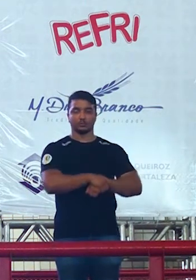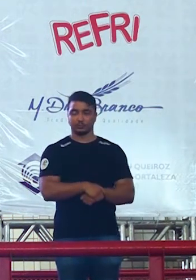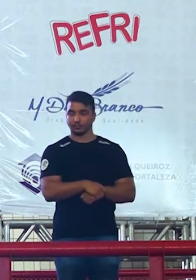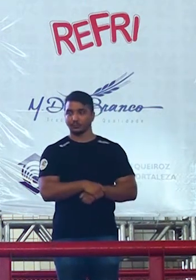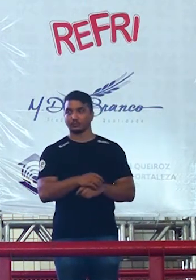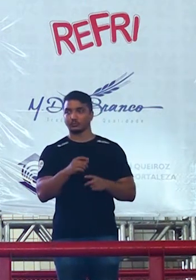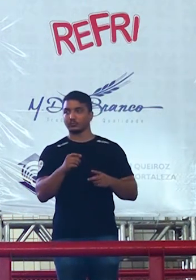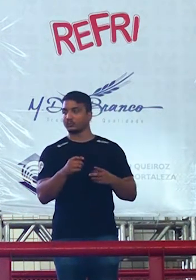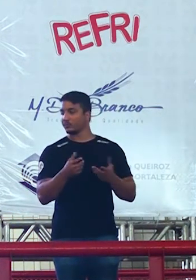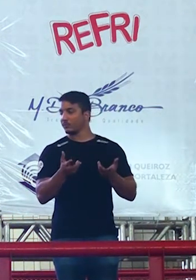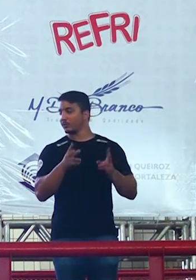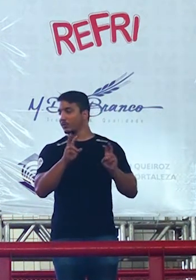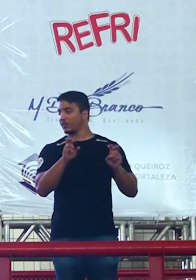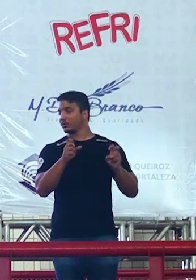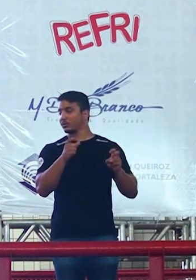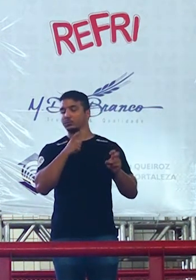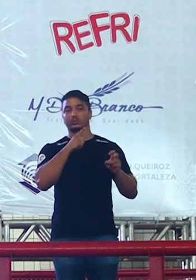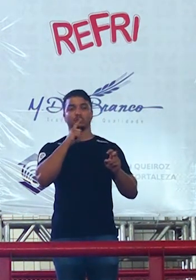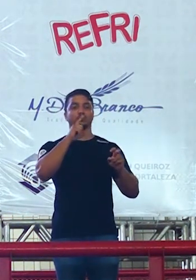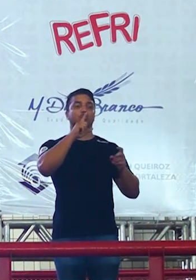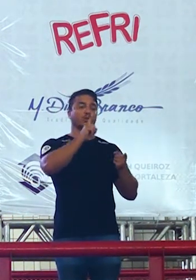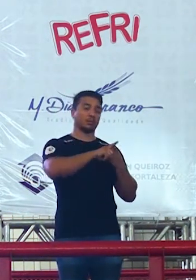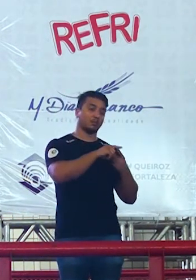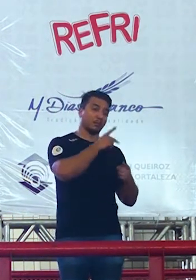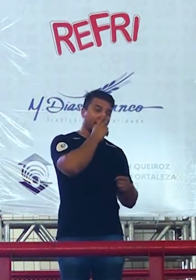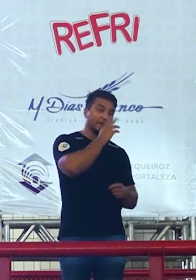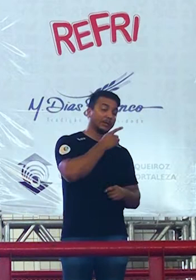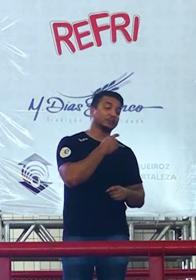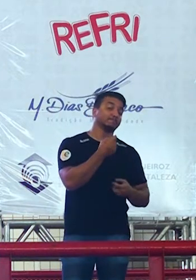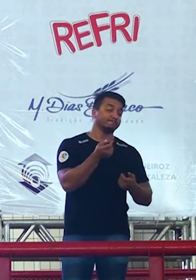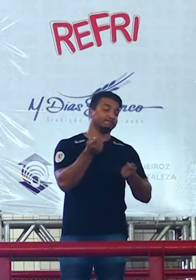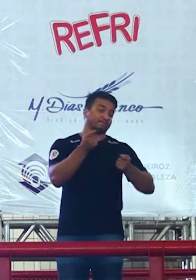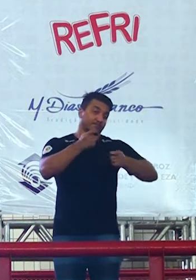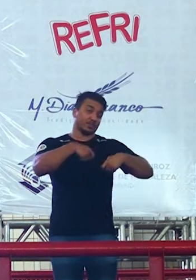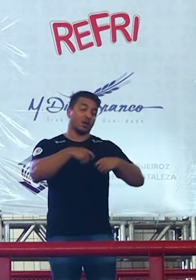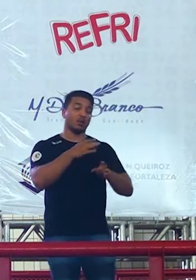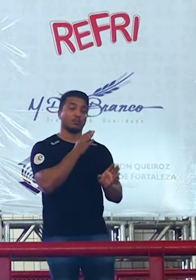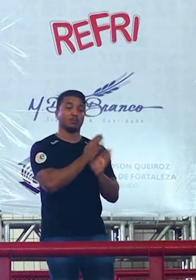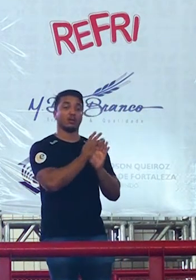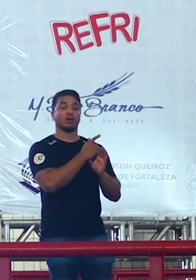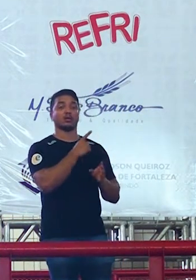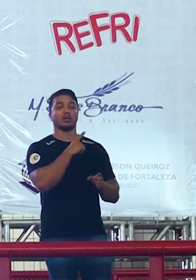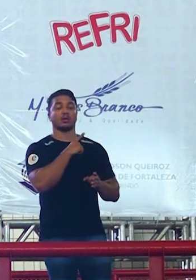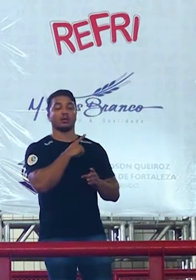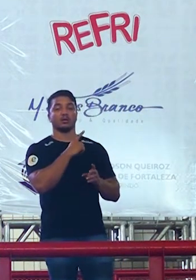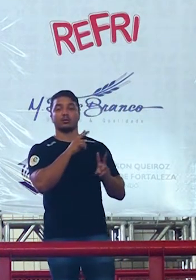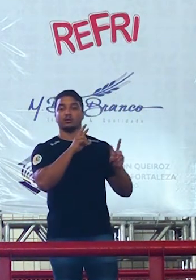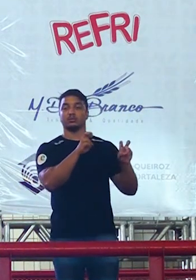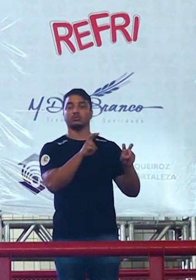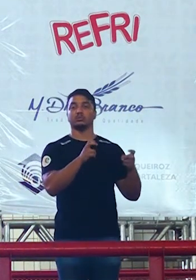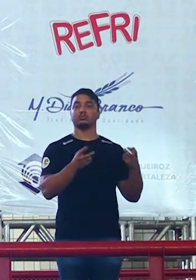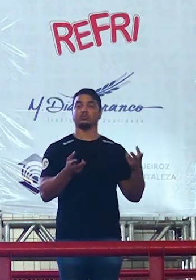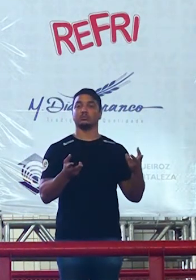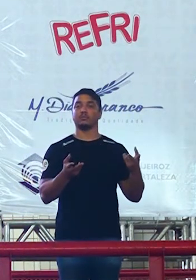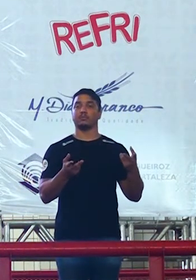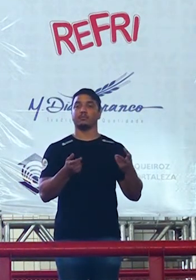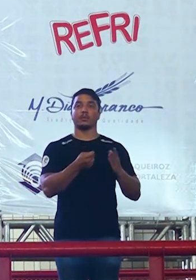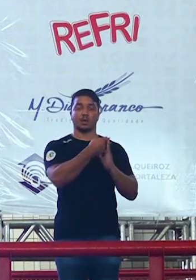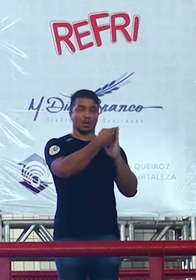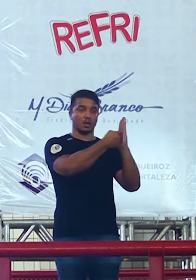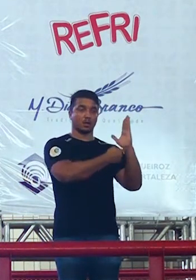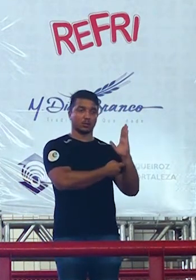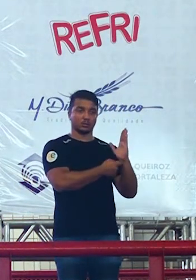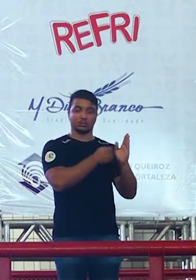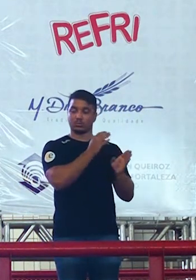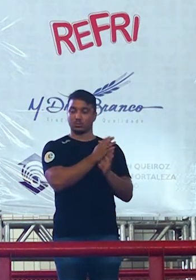uma discussão que realmente é pertinente aí para a gente trabalhar em redações